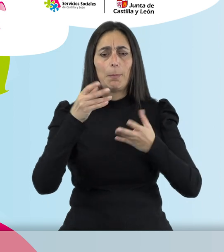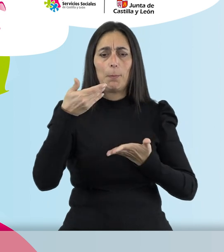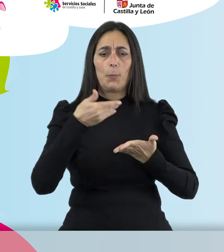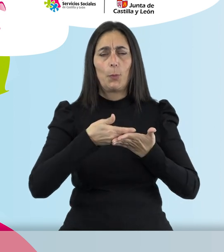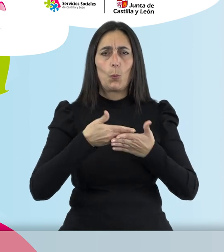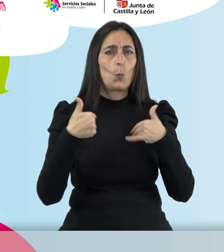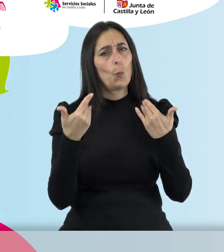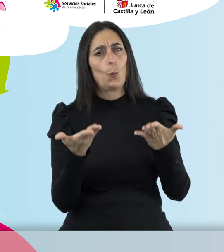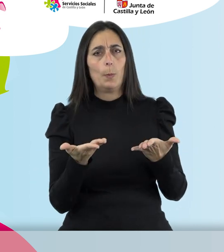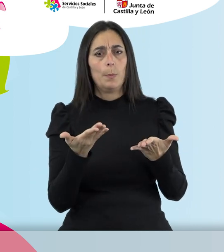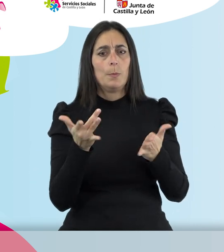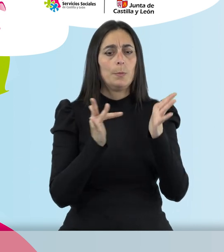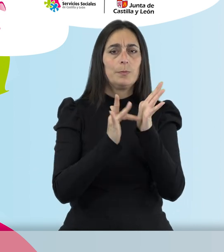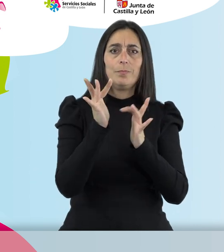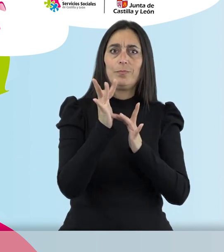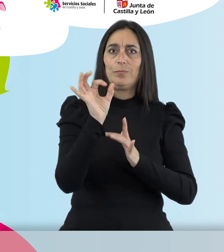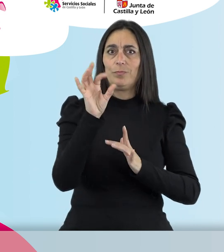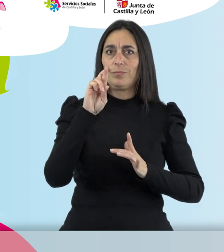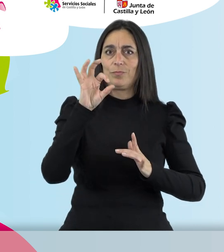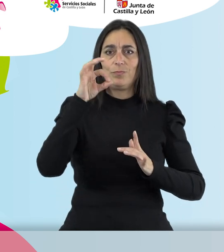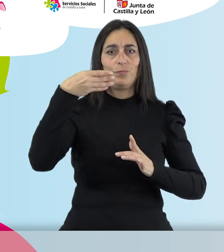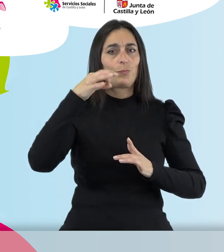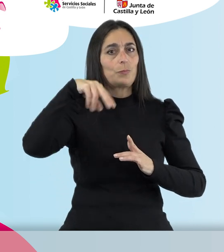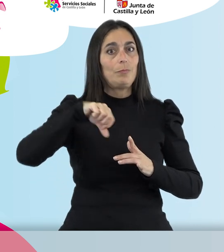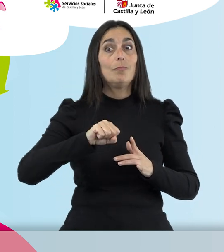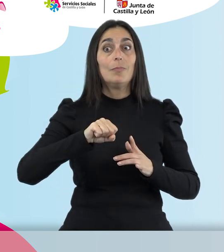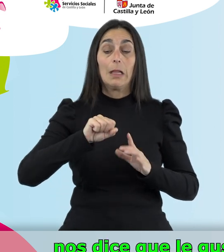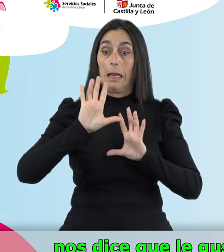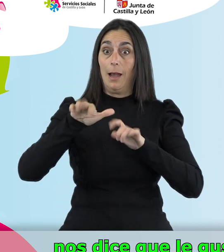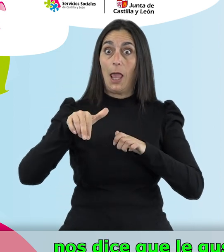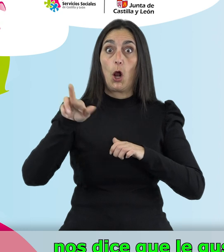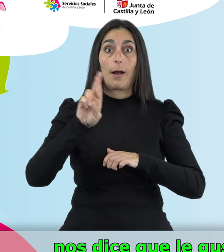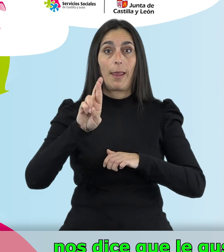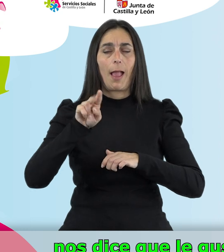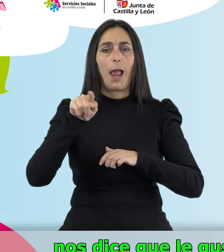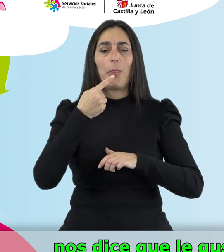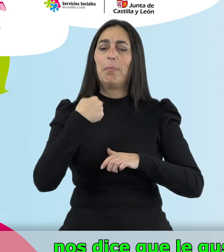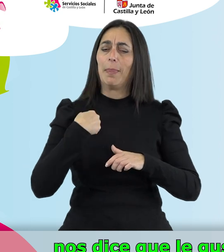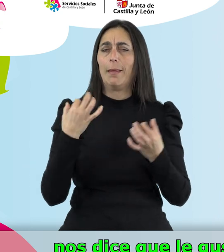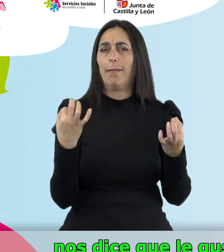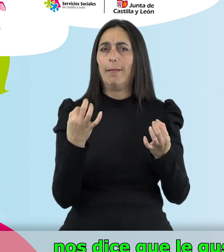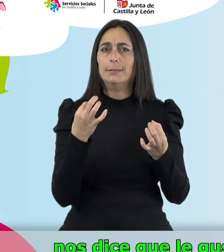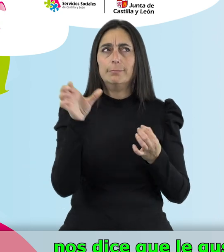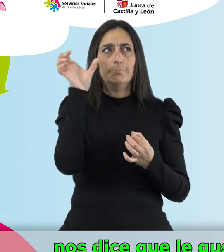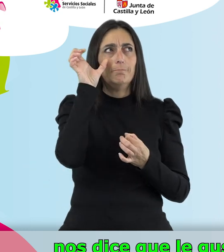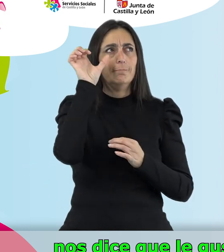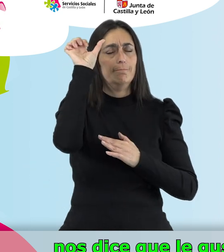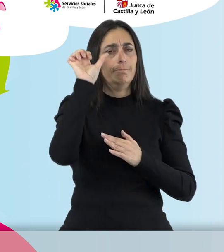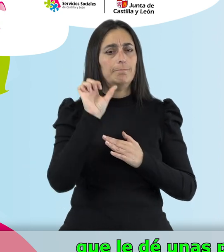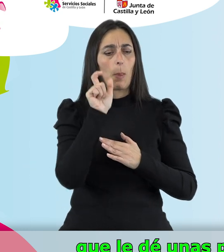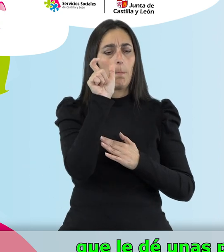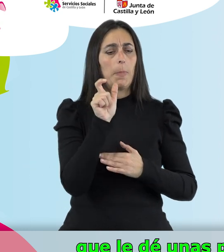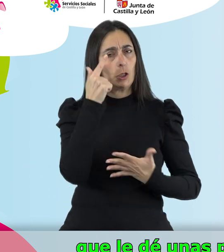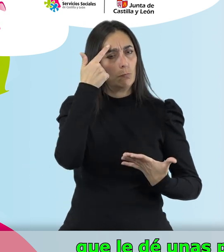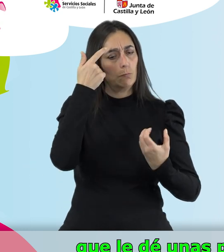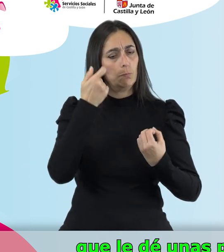proponen? Jesús Orobón, cuéntanos. Ricardo de León nos dice que le gustaría escuchar a algún profesional